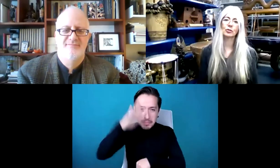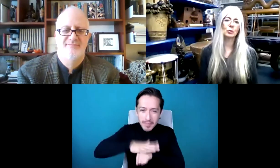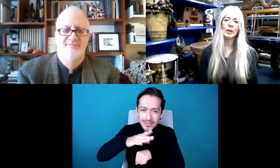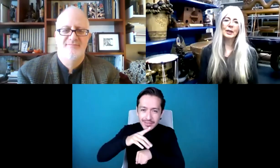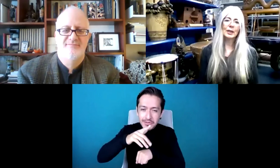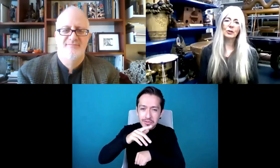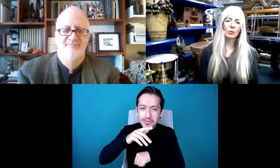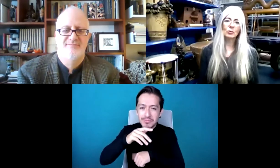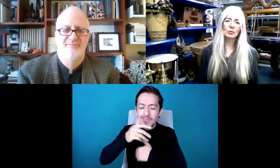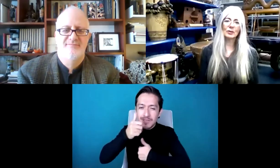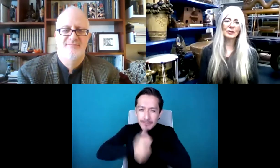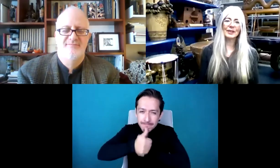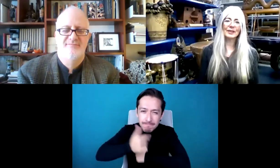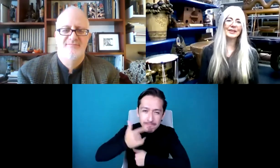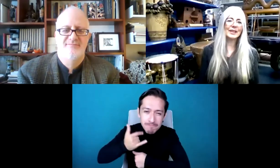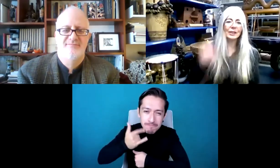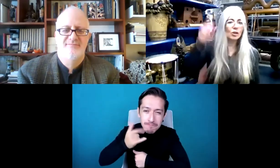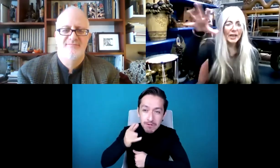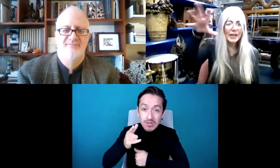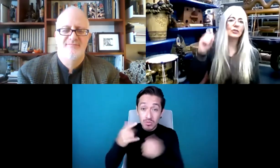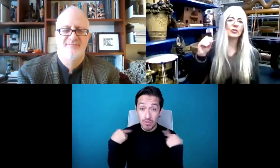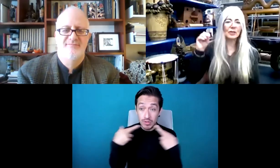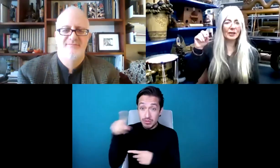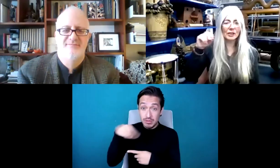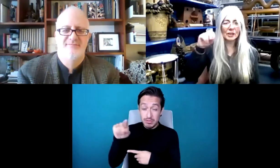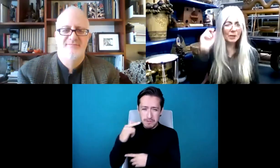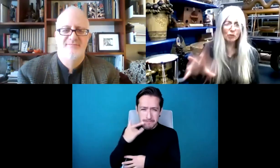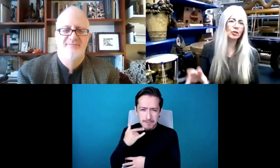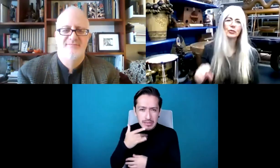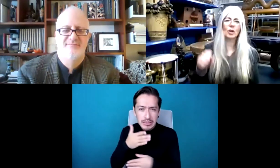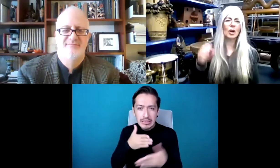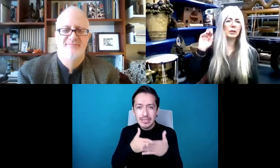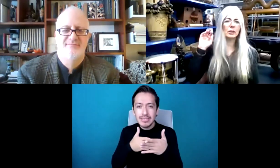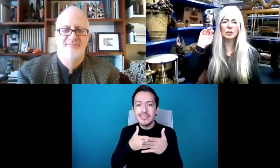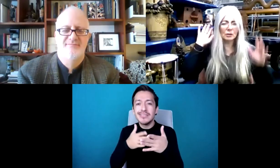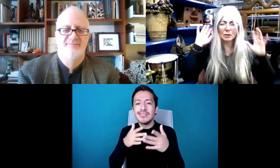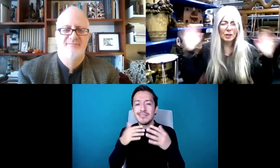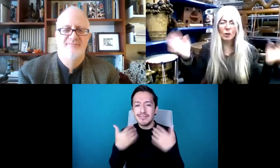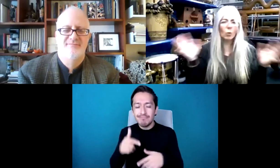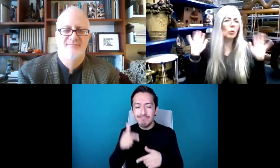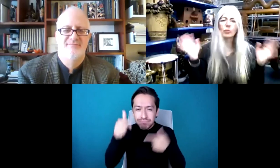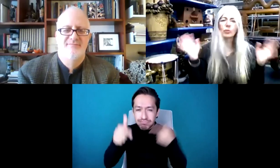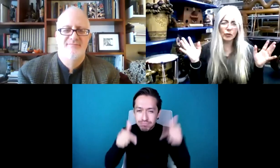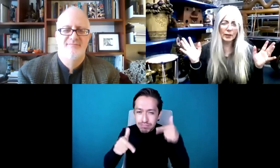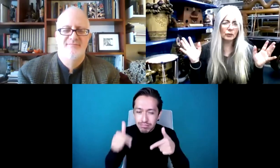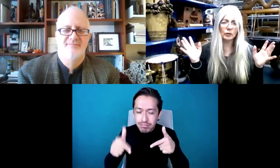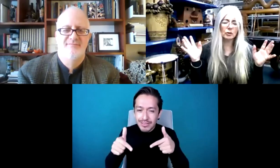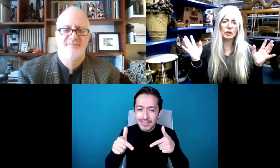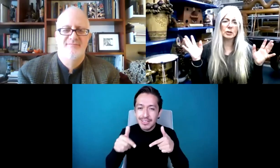enfrentan los maestros del lado